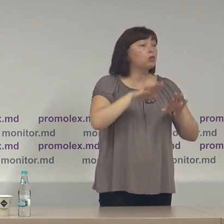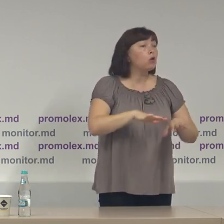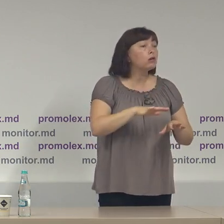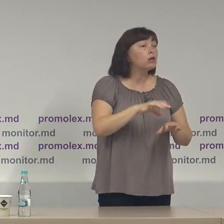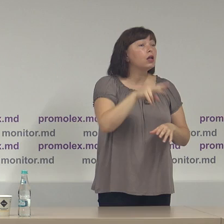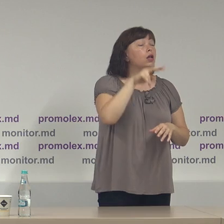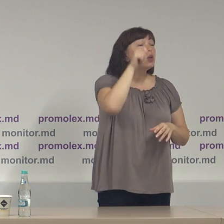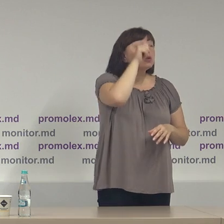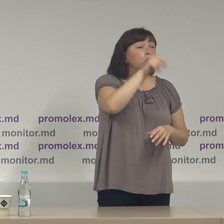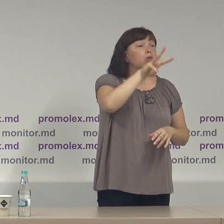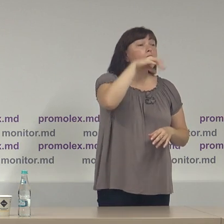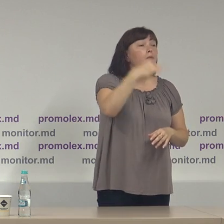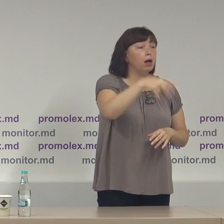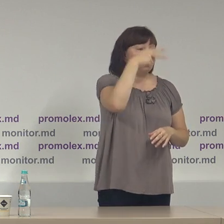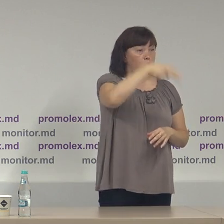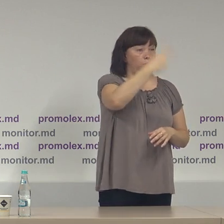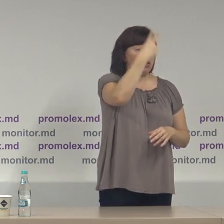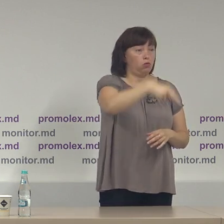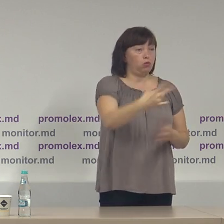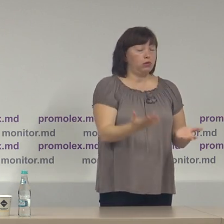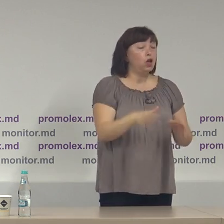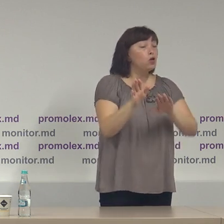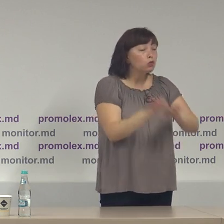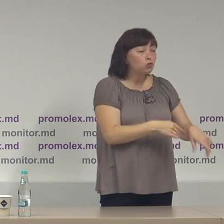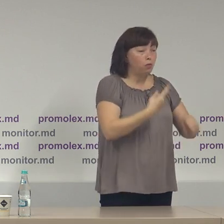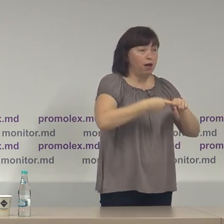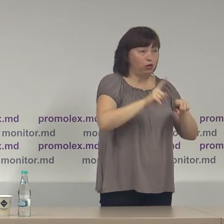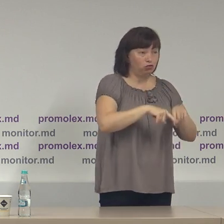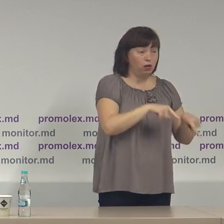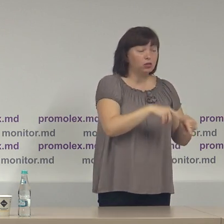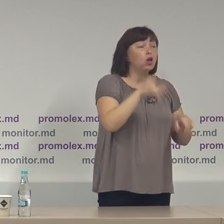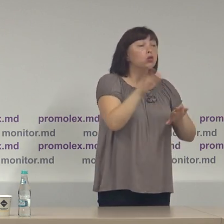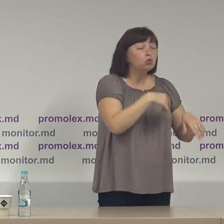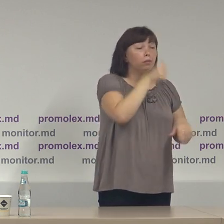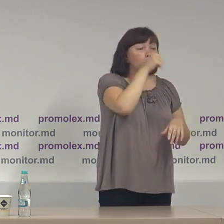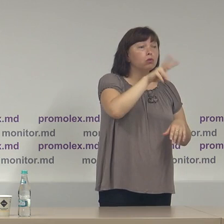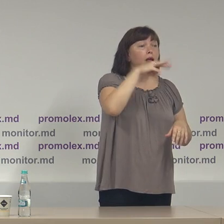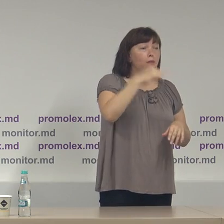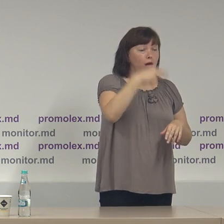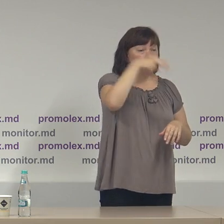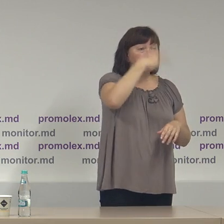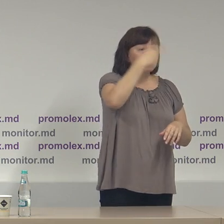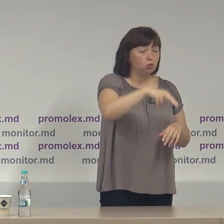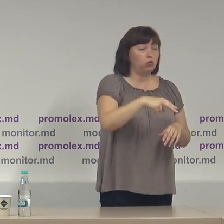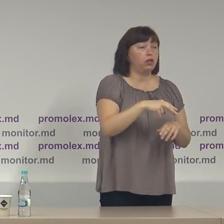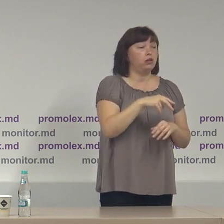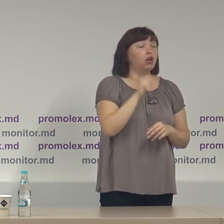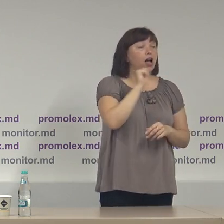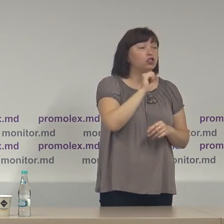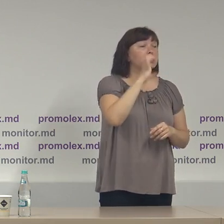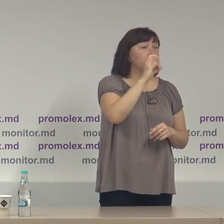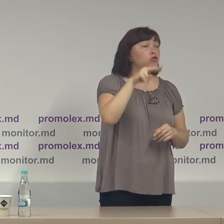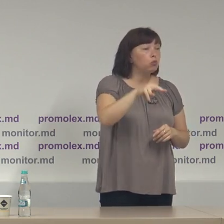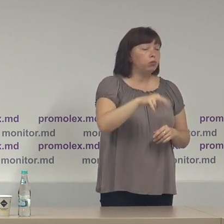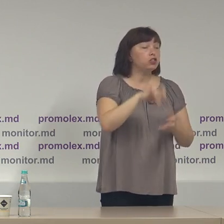încă în luna mai 2020 după această etapă după luna mai 2020 Agenției Servicii Publice a